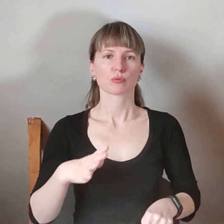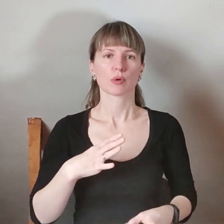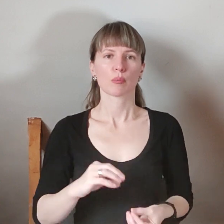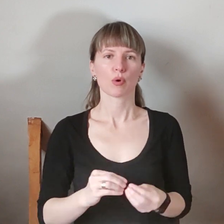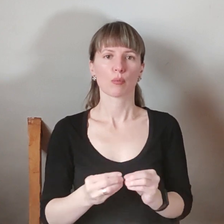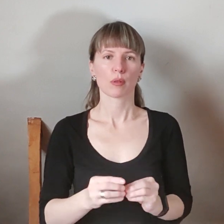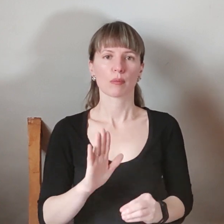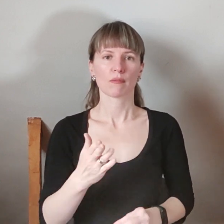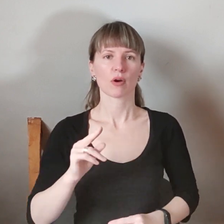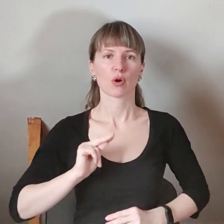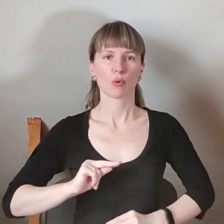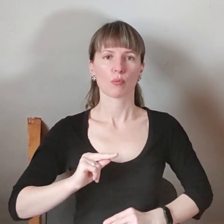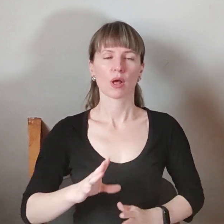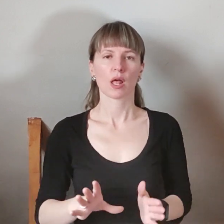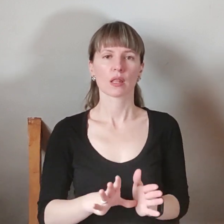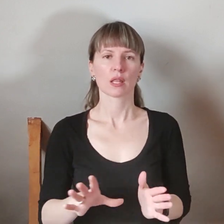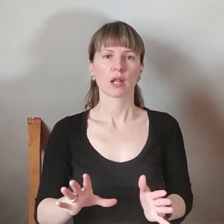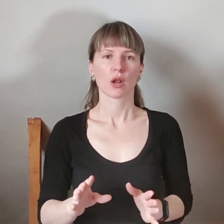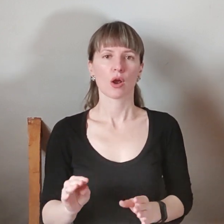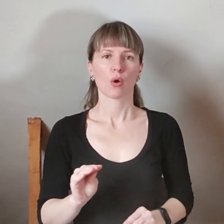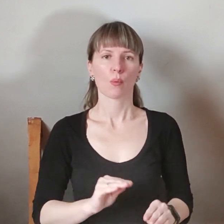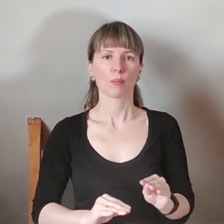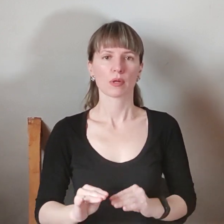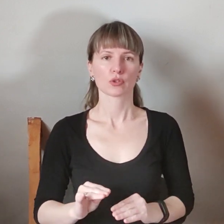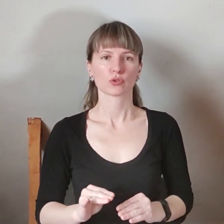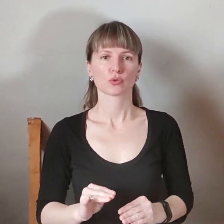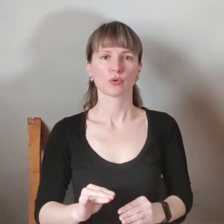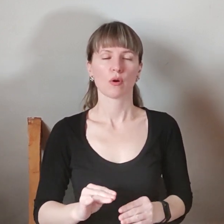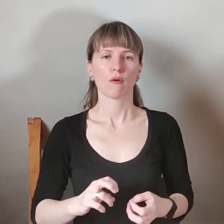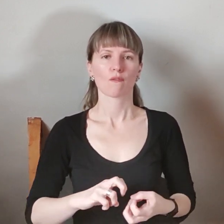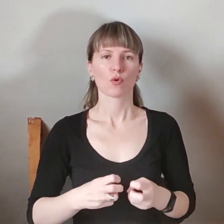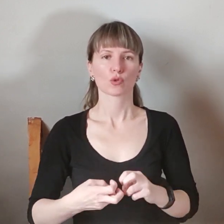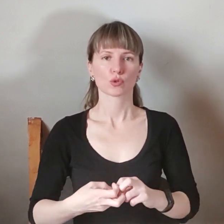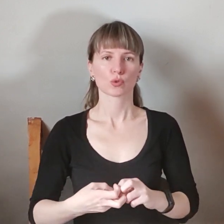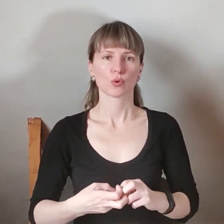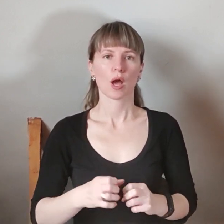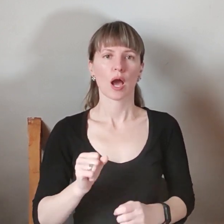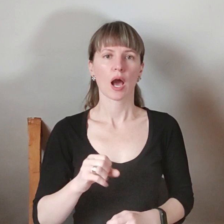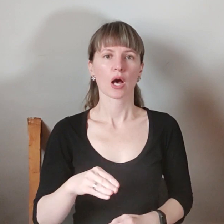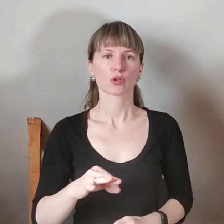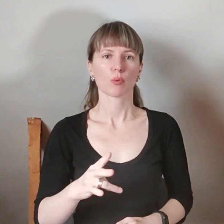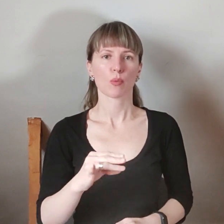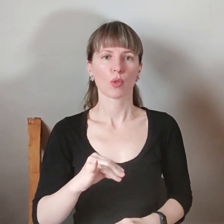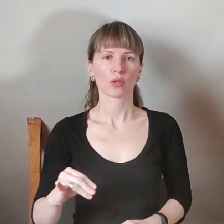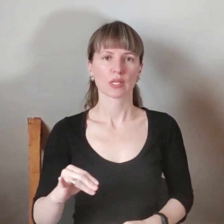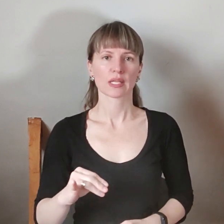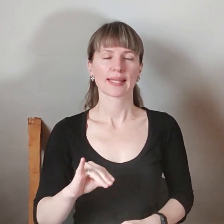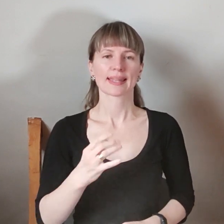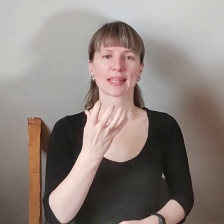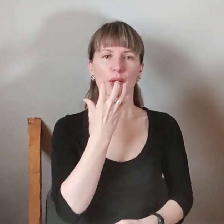роботі енергетичного комплексу і енергетичному узлу зв'язки атоми і теплової станції.